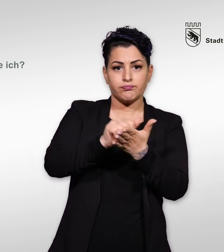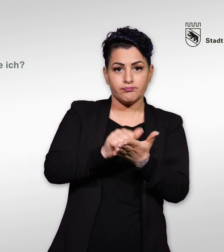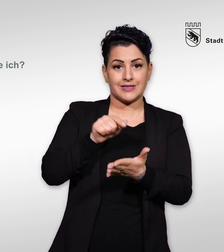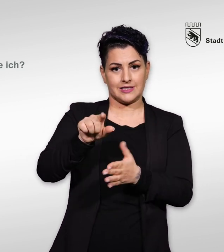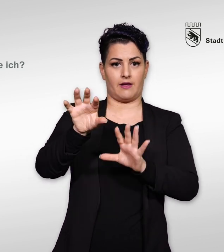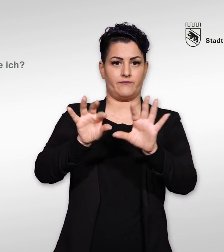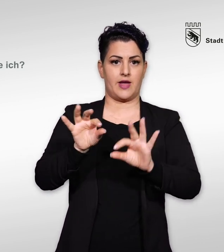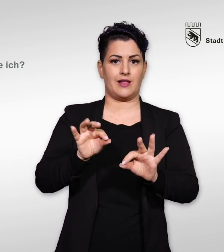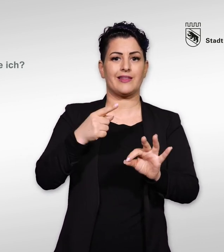Stimme ungültig.